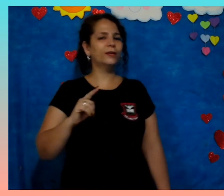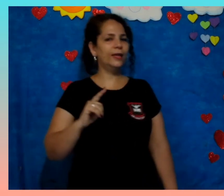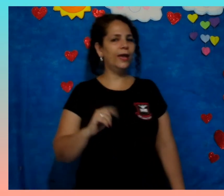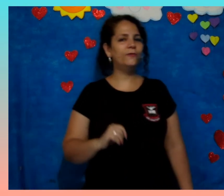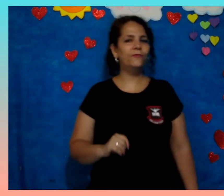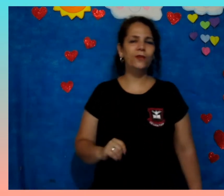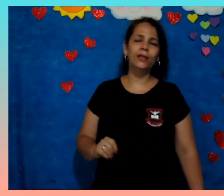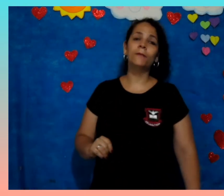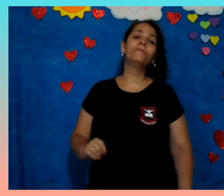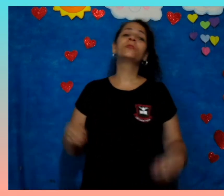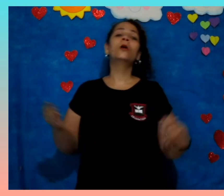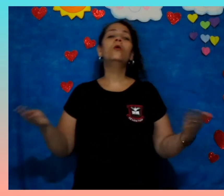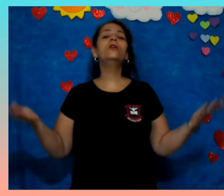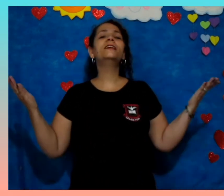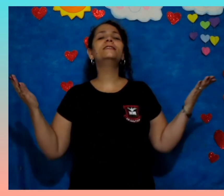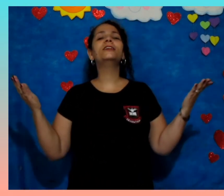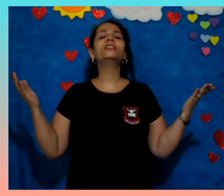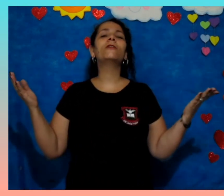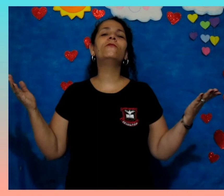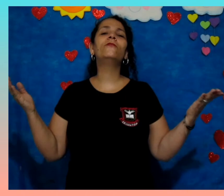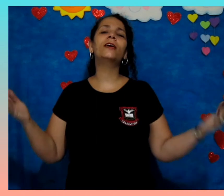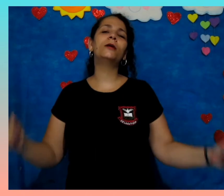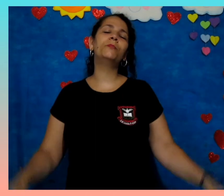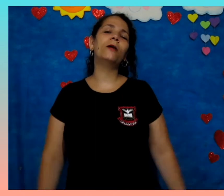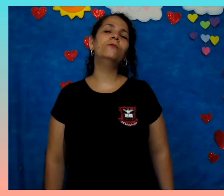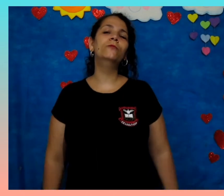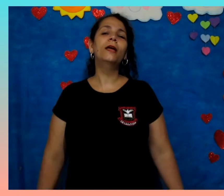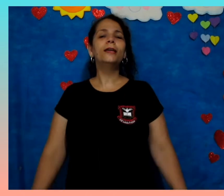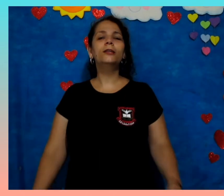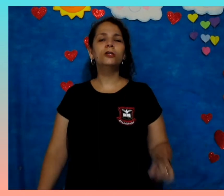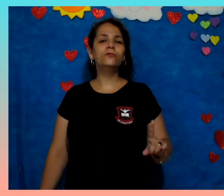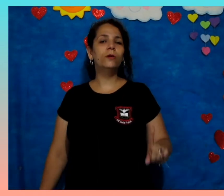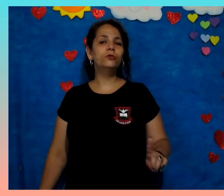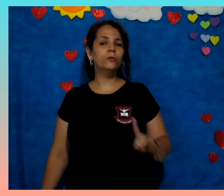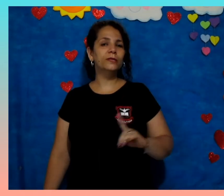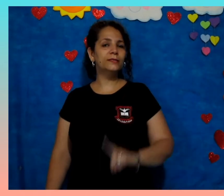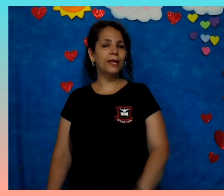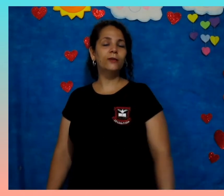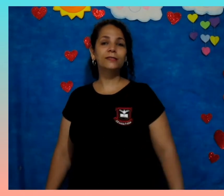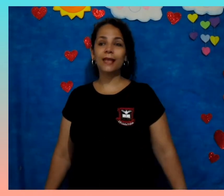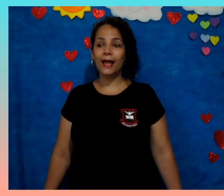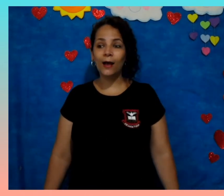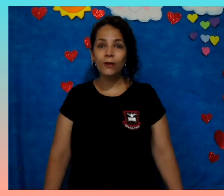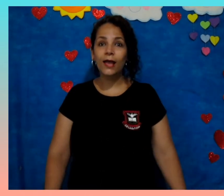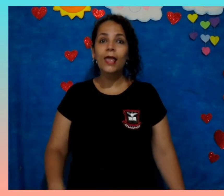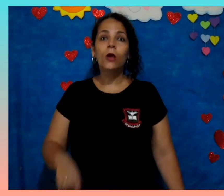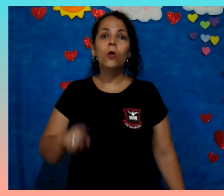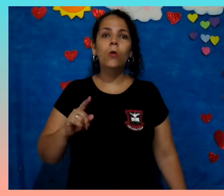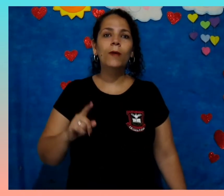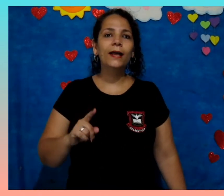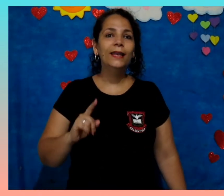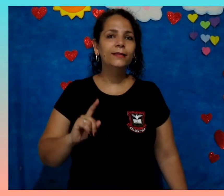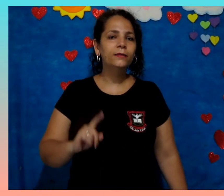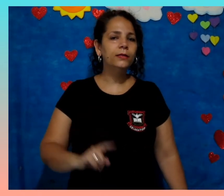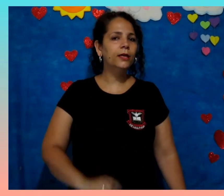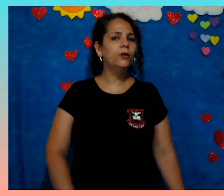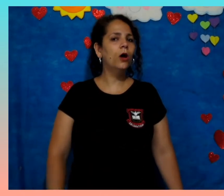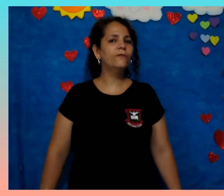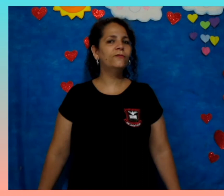quero ver. Hoje é sexta-feira, pré-1, e nós vamos começar a nossa aula com uma letrinha nova.